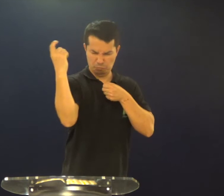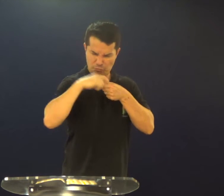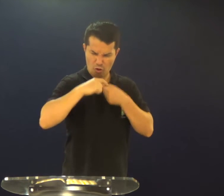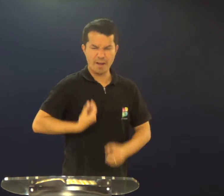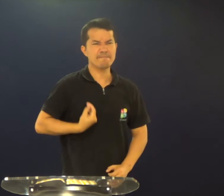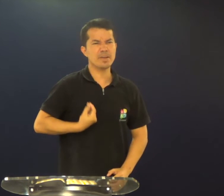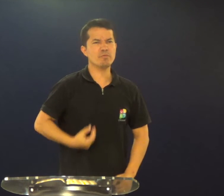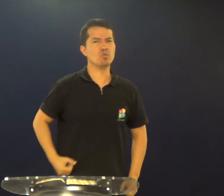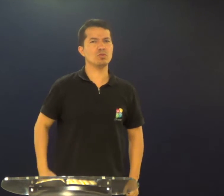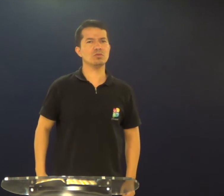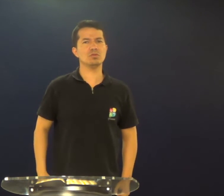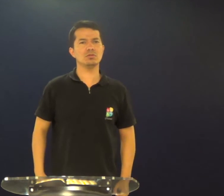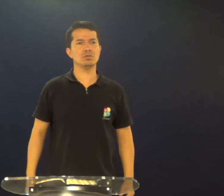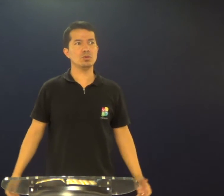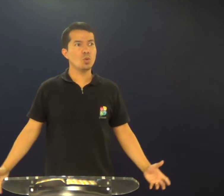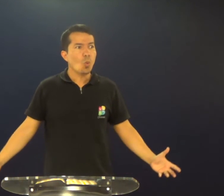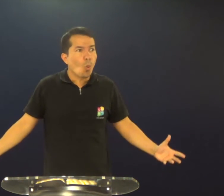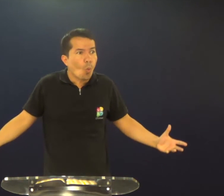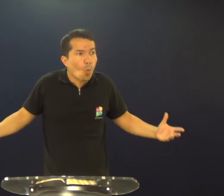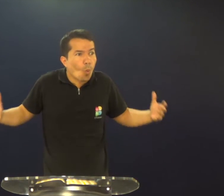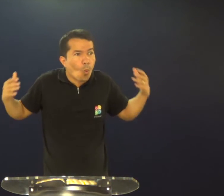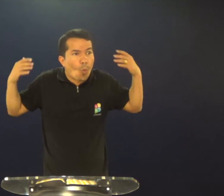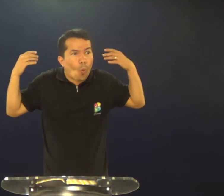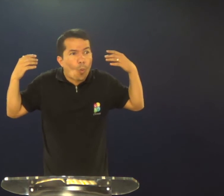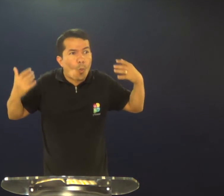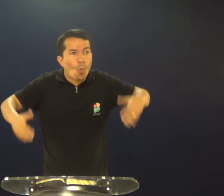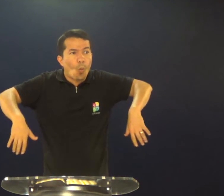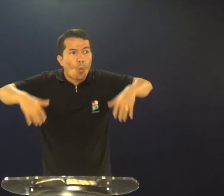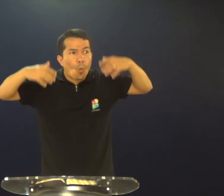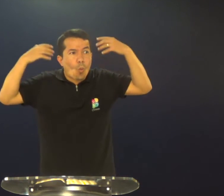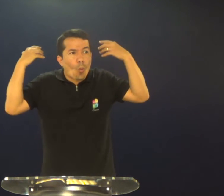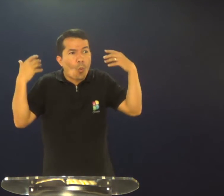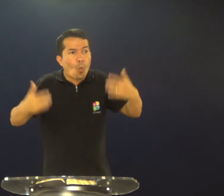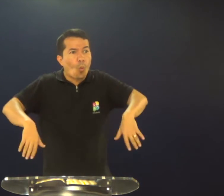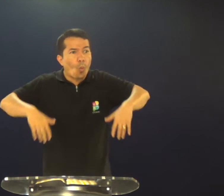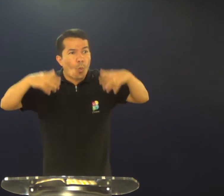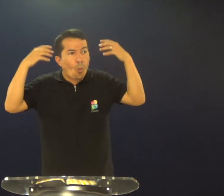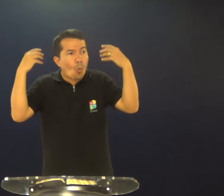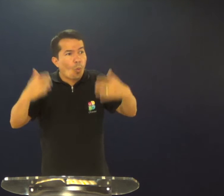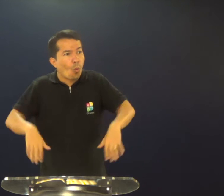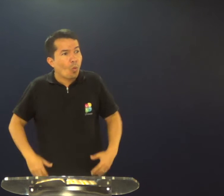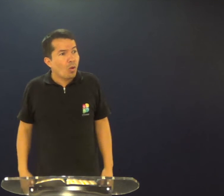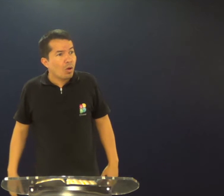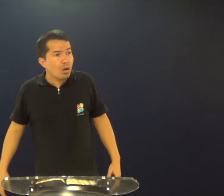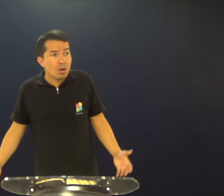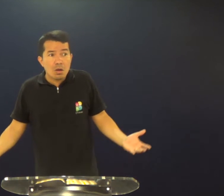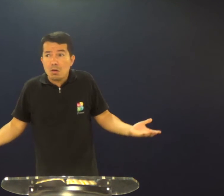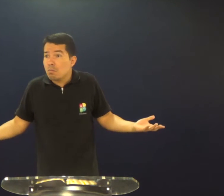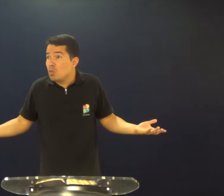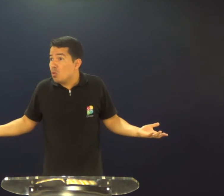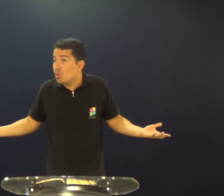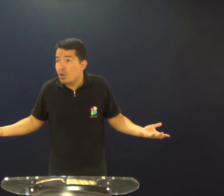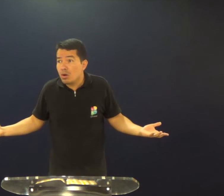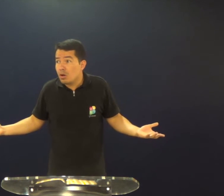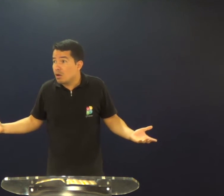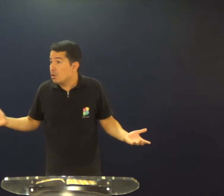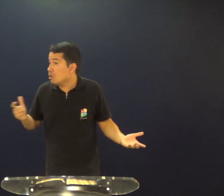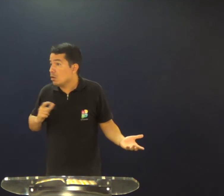você conseguirá a vida, você vai voltar a vida, e é isso